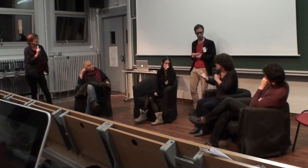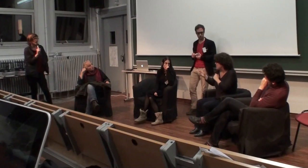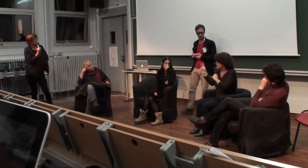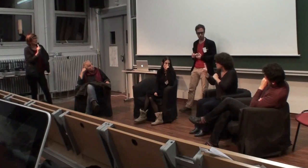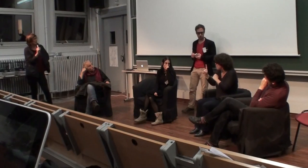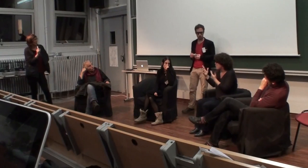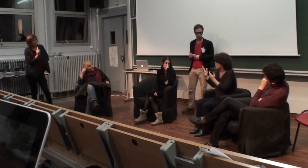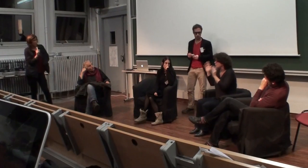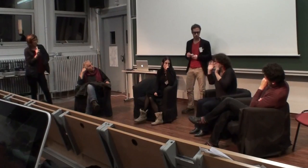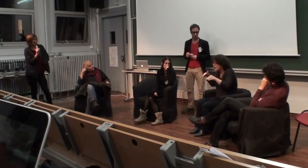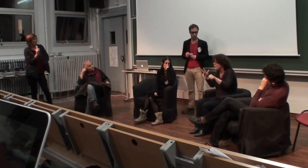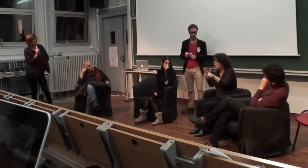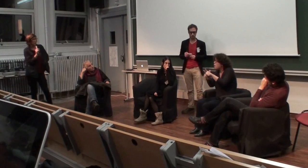échecs, mais ce n pas tant ça, la question.